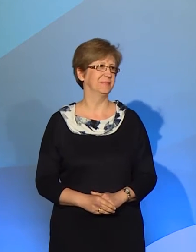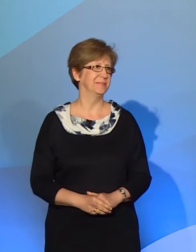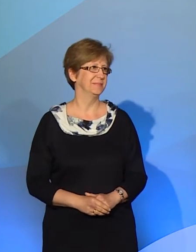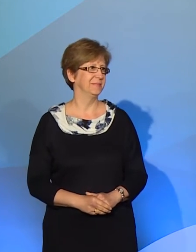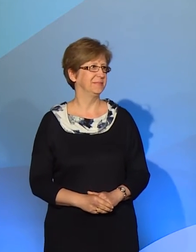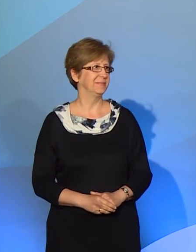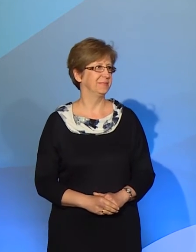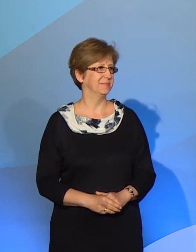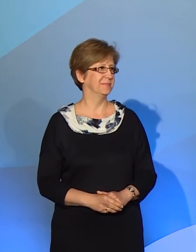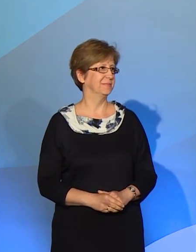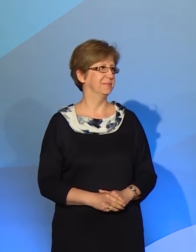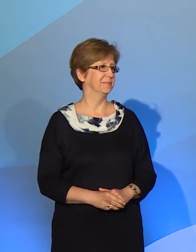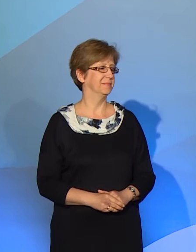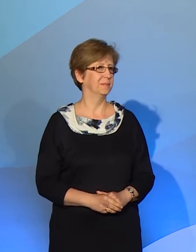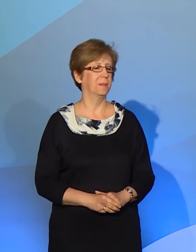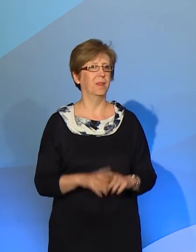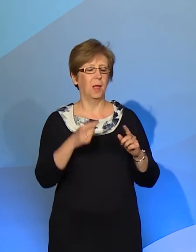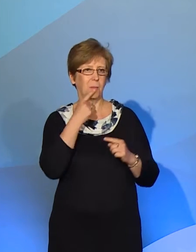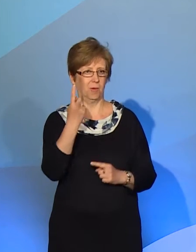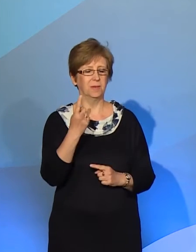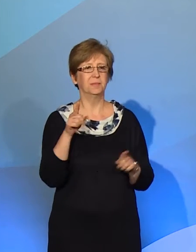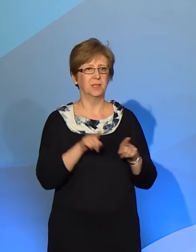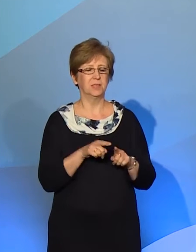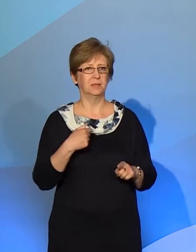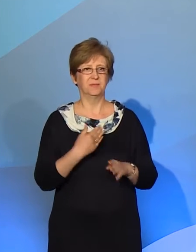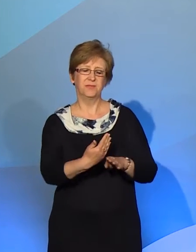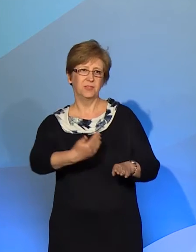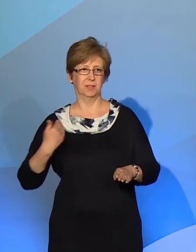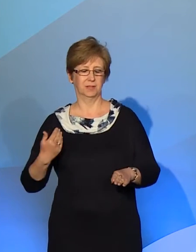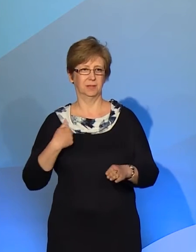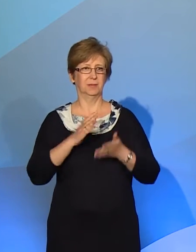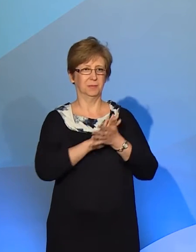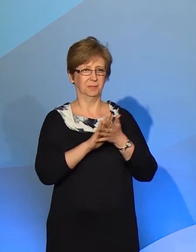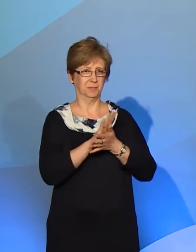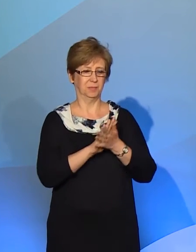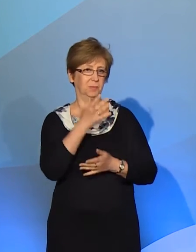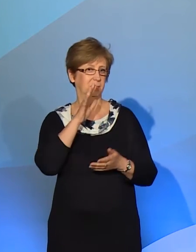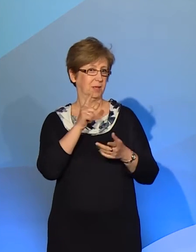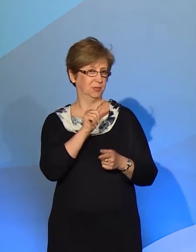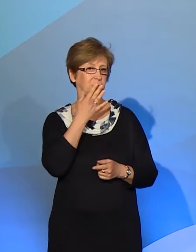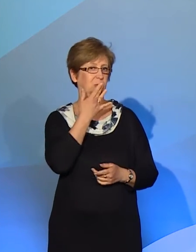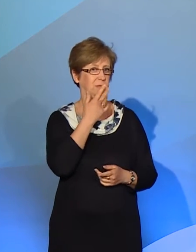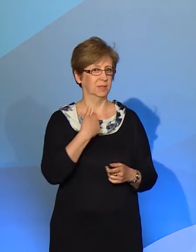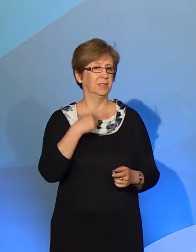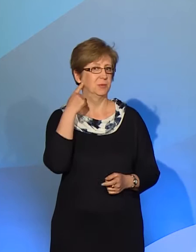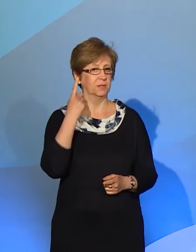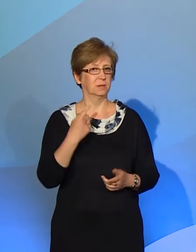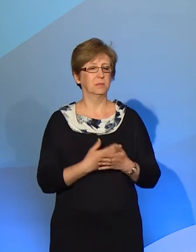Powiem Państwu, powiem Państwu, że Małgorzata wcześniej nauczyła się migać niż mówić, mimo że jest słysząca, bo jej rodzice są